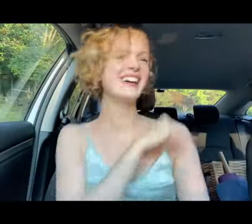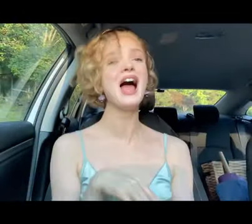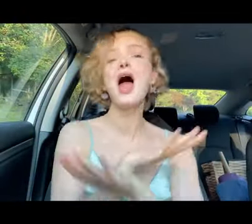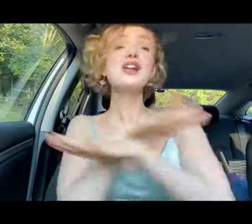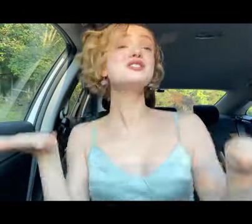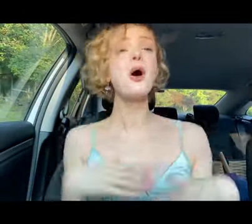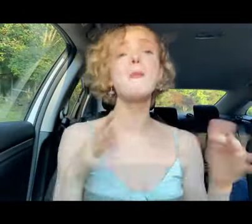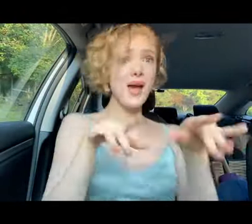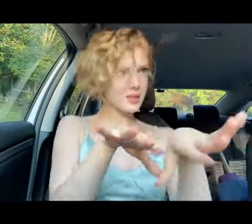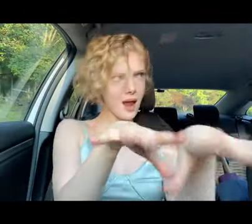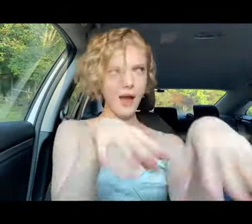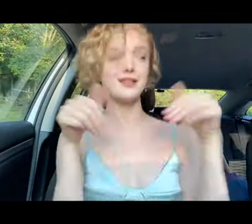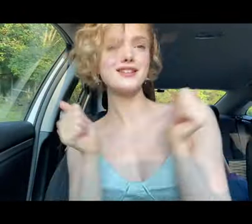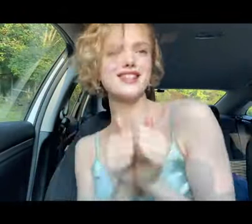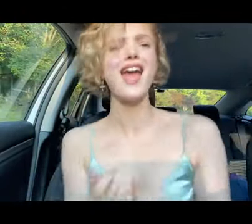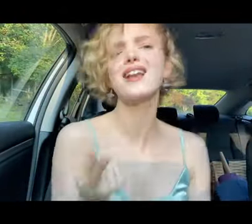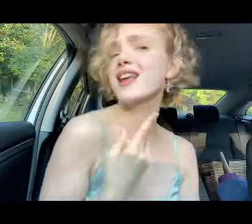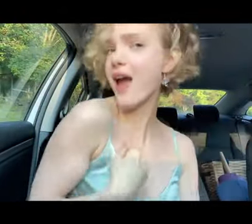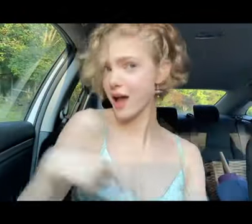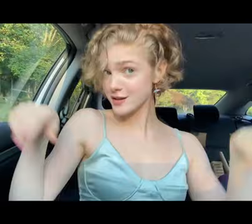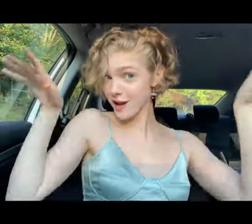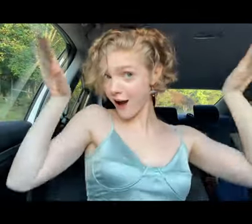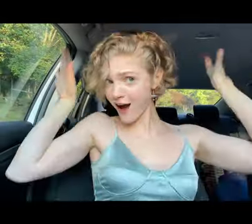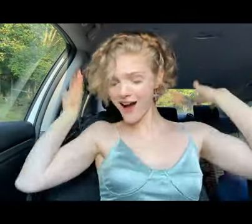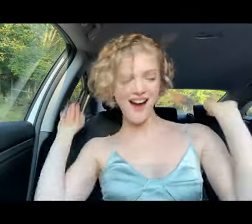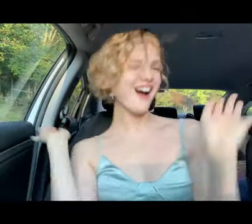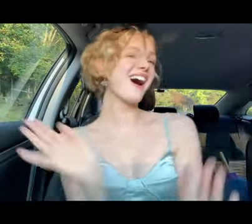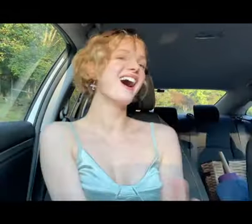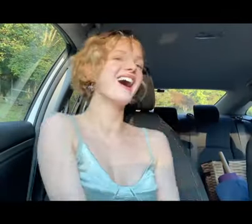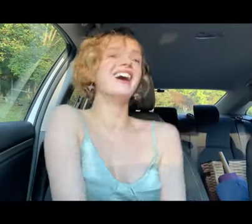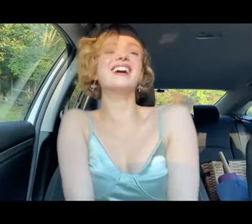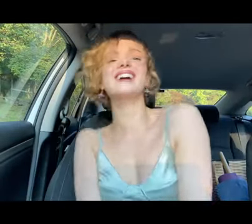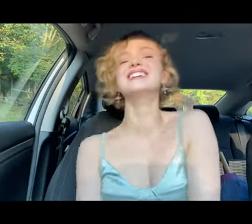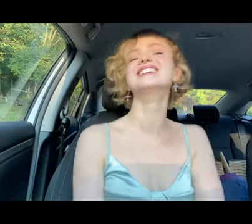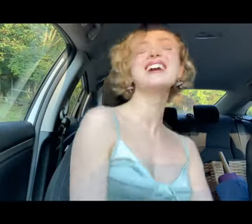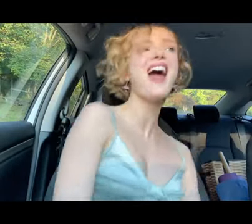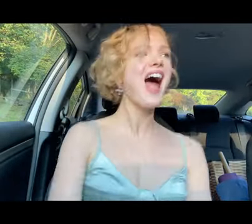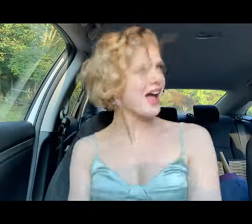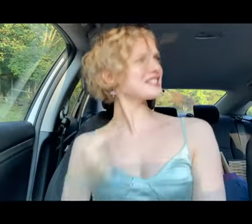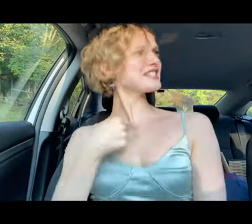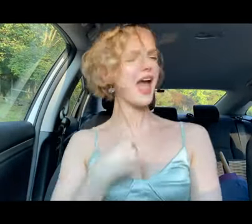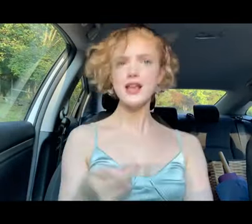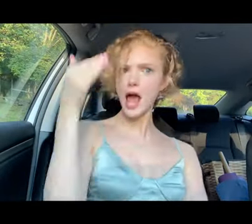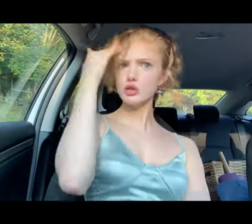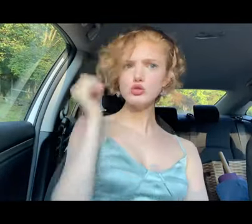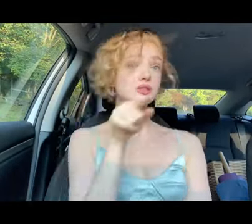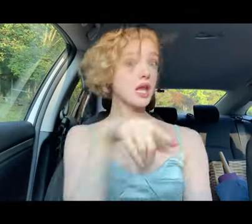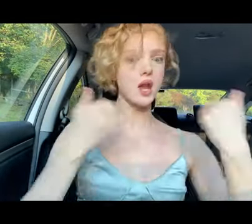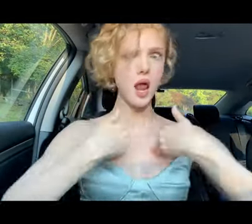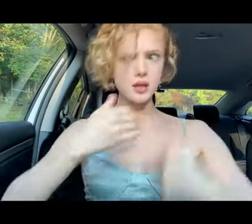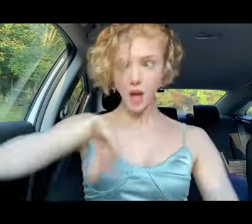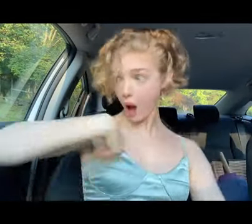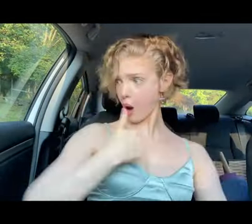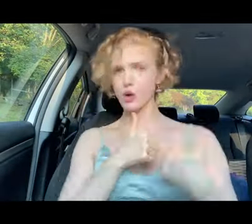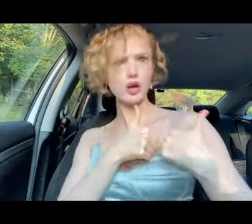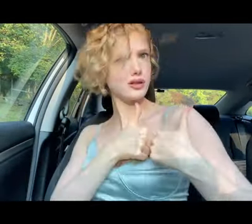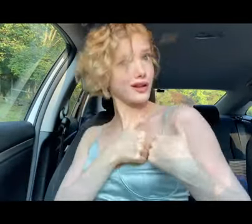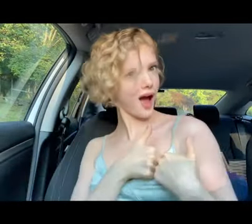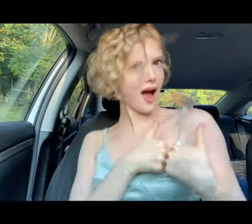No, no me trates de engañar Sé que tú tienes a otra